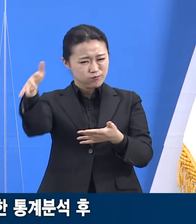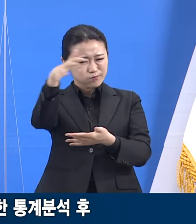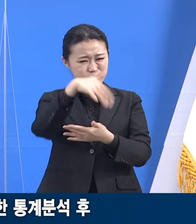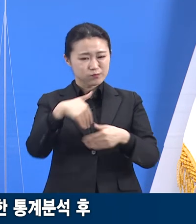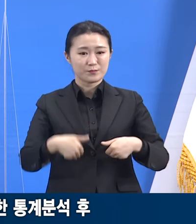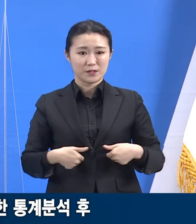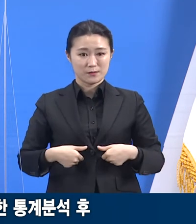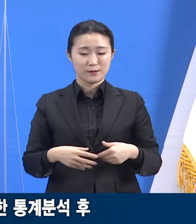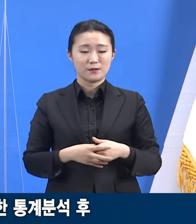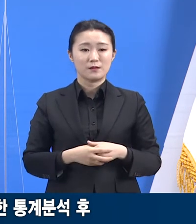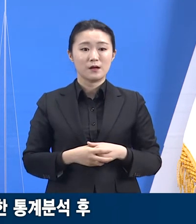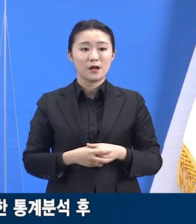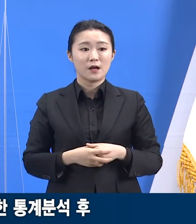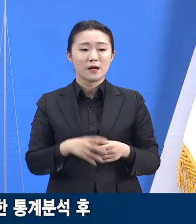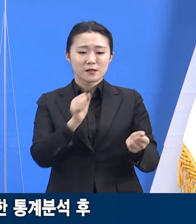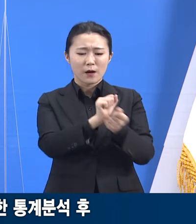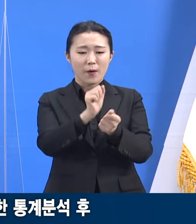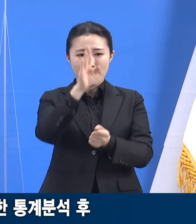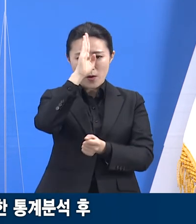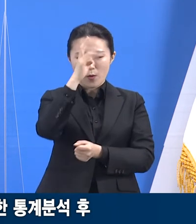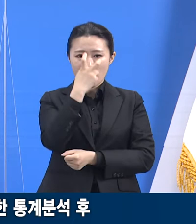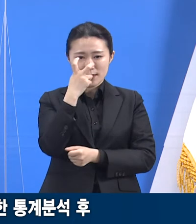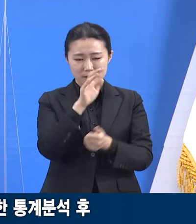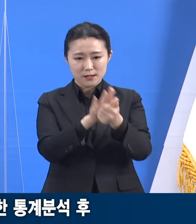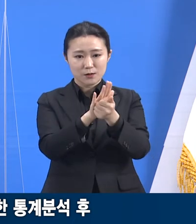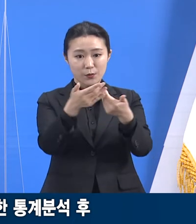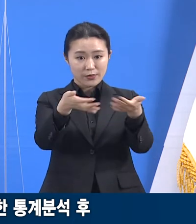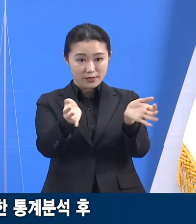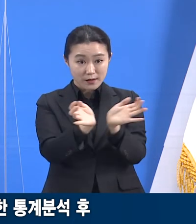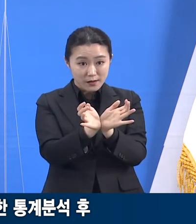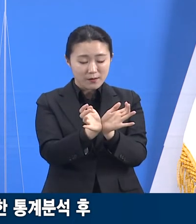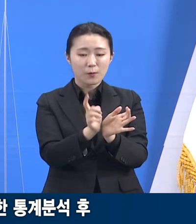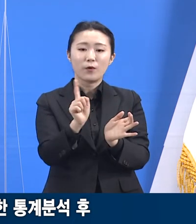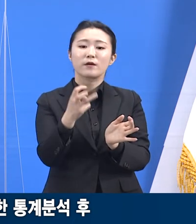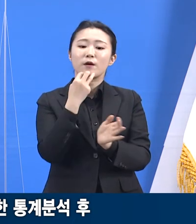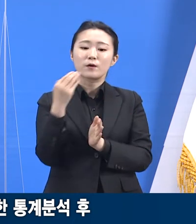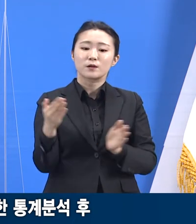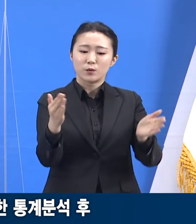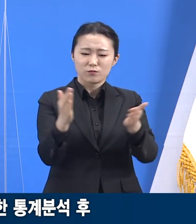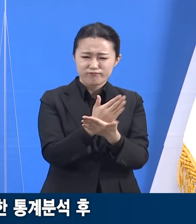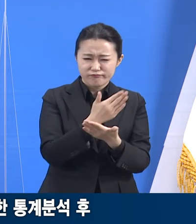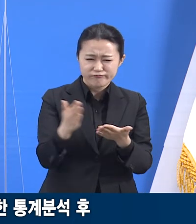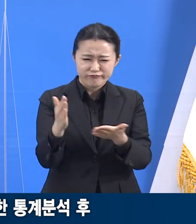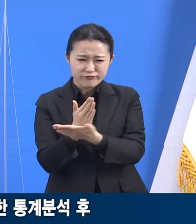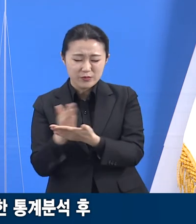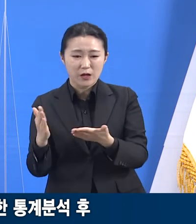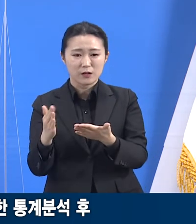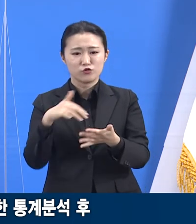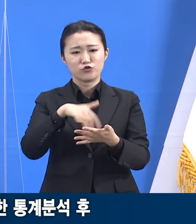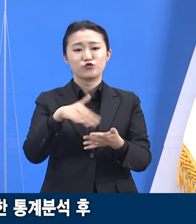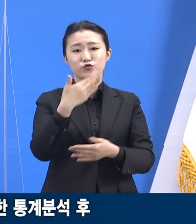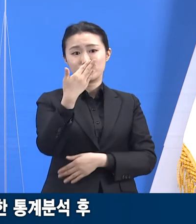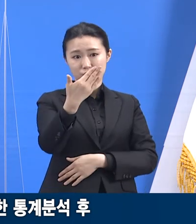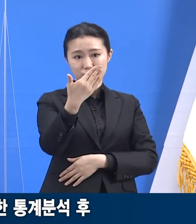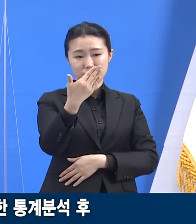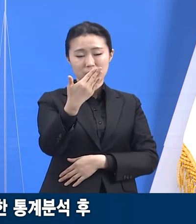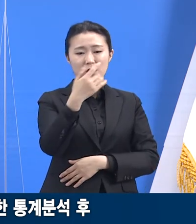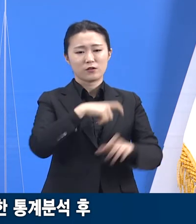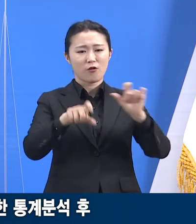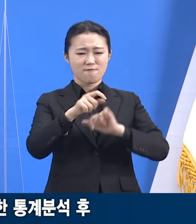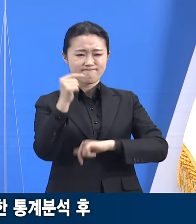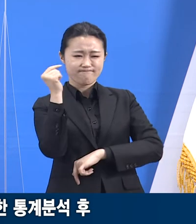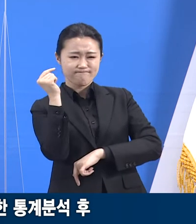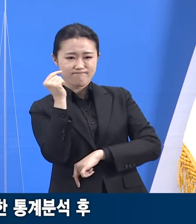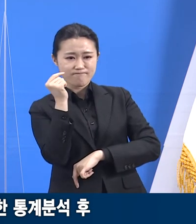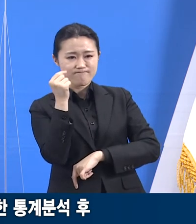감염병관리지원단에선 도를 9개 생활 권역으로 나누어 정밀하게 통계 분석하면서 시군의 정보를 제공하고 있습니다.